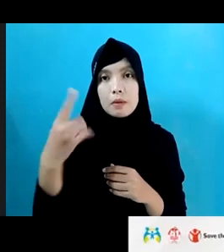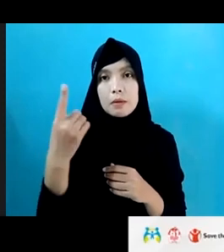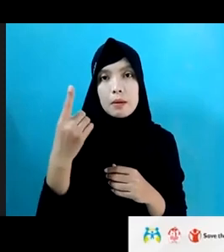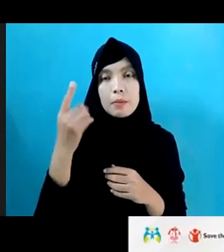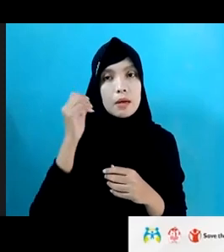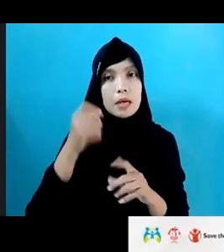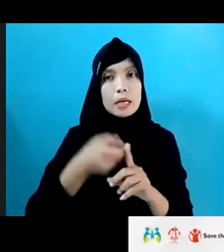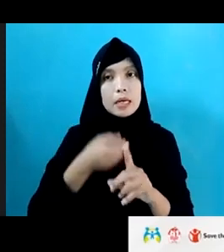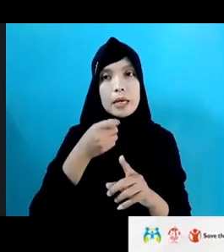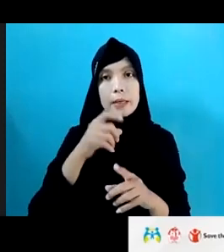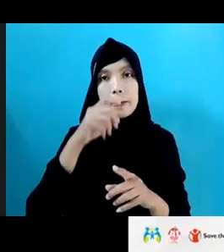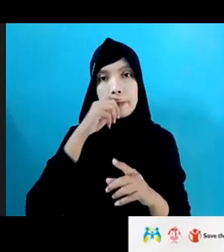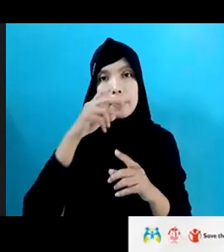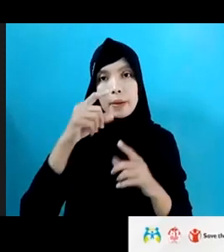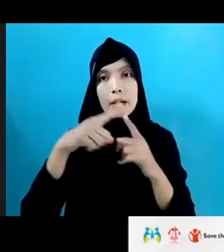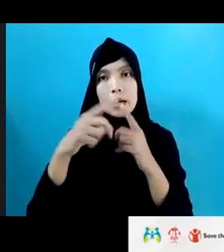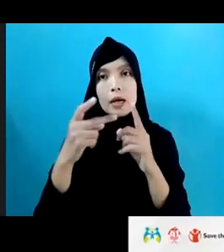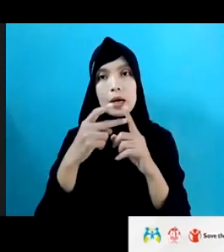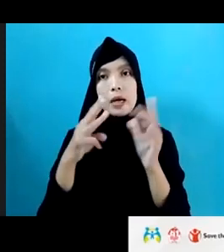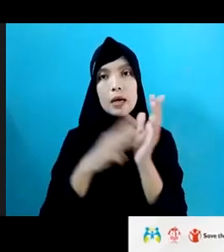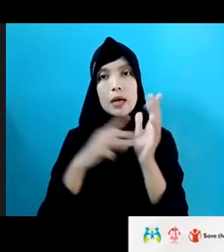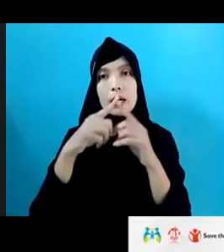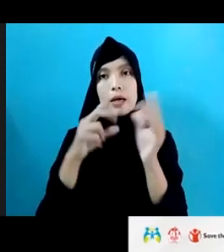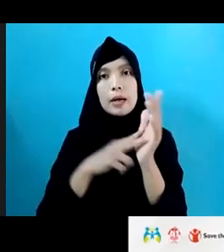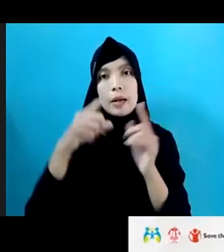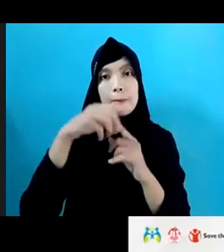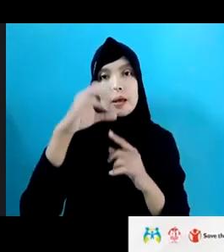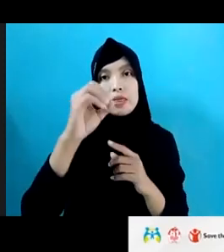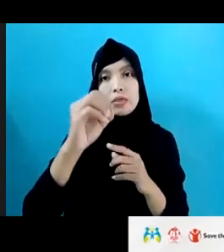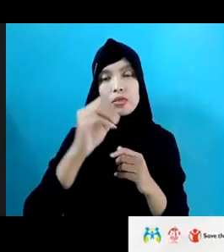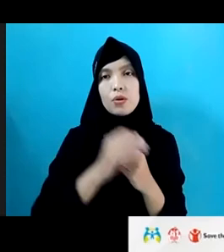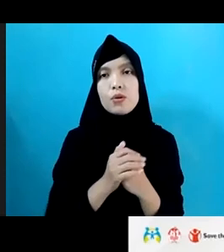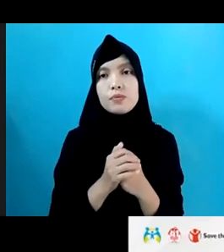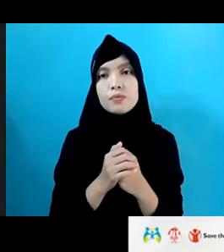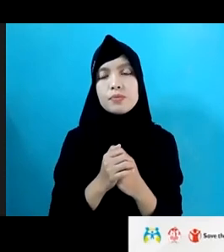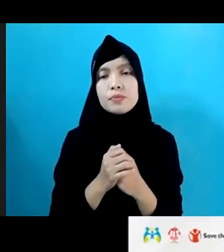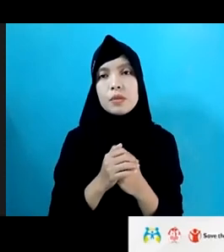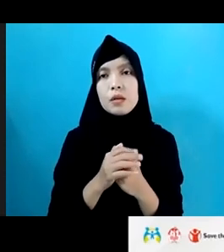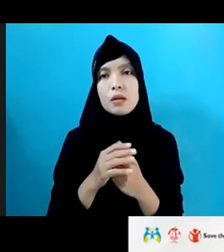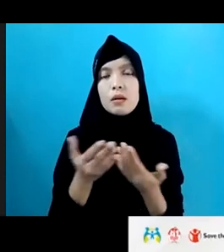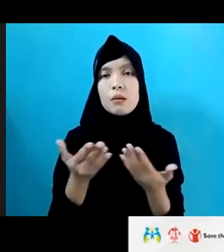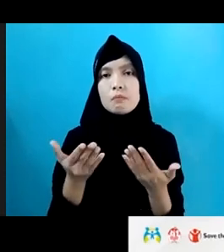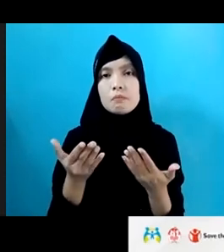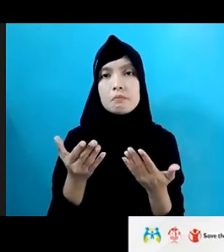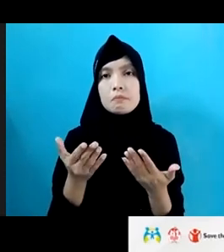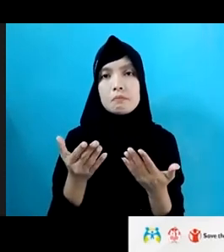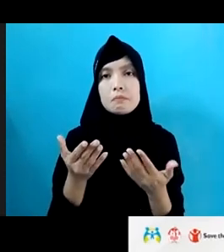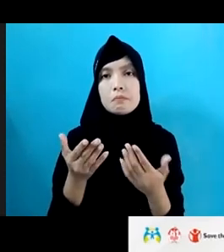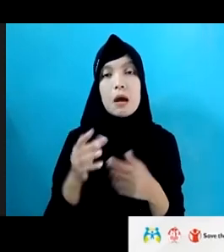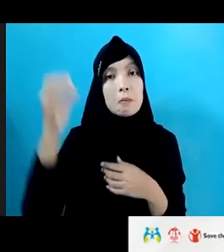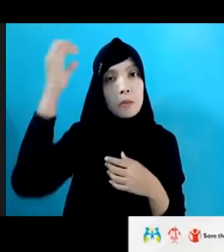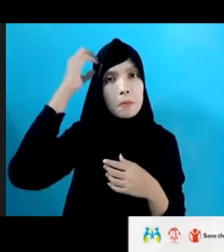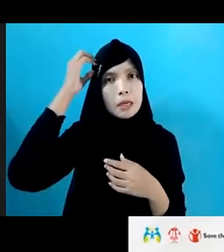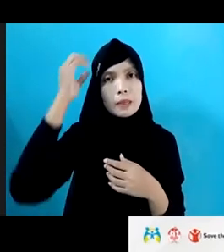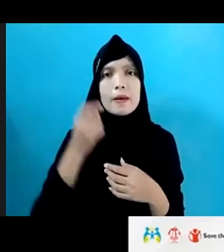dari Bapak Rahmanto, PATBM Suka Mernah, izin bertanya, apa saja yang sudah dilakukan oleh pemerintah